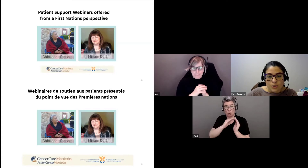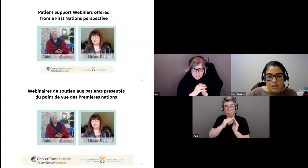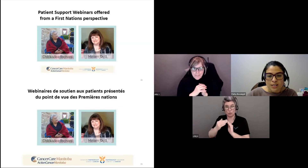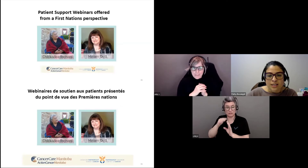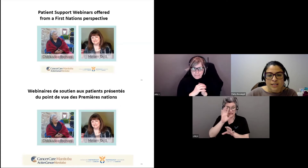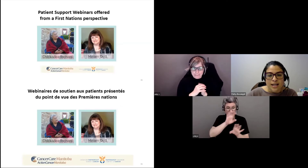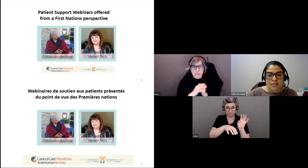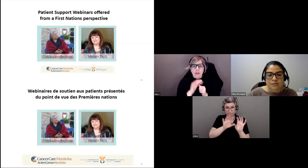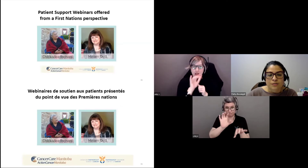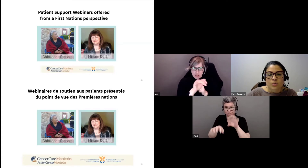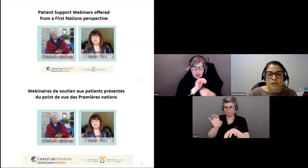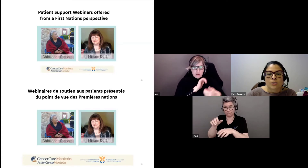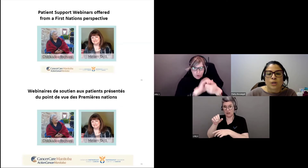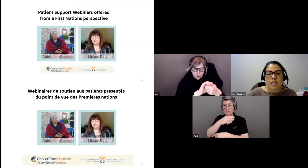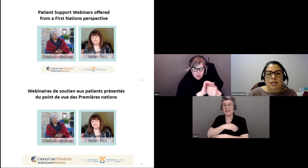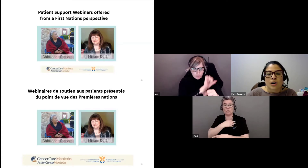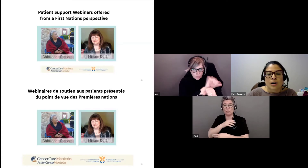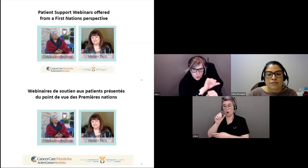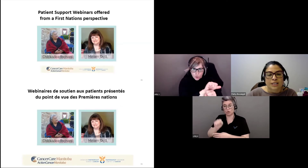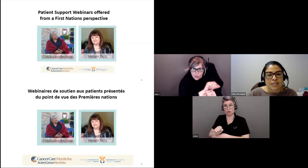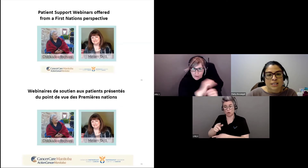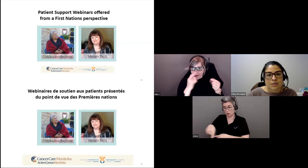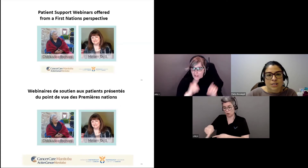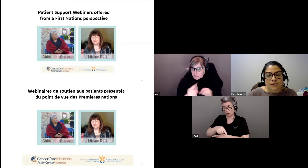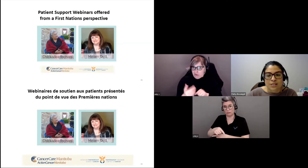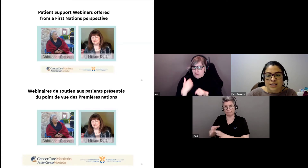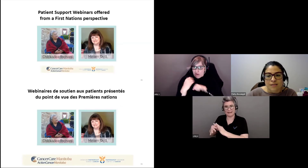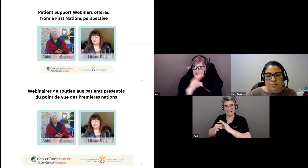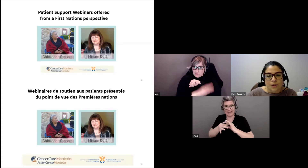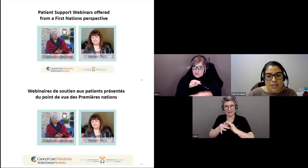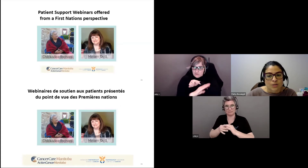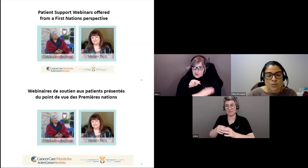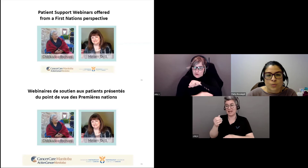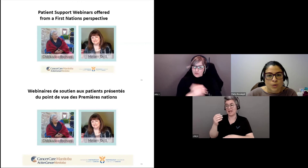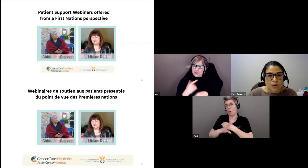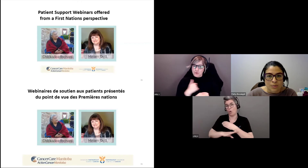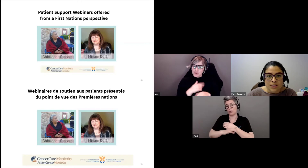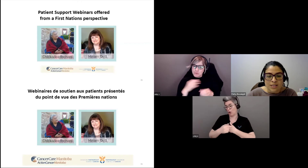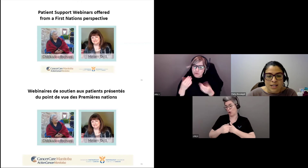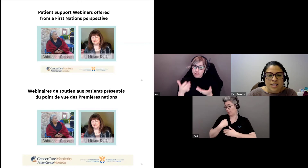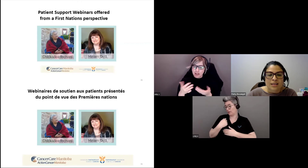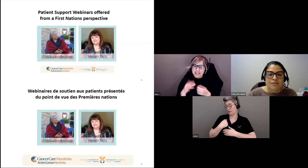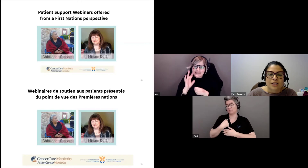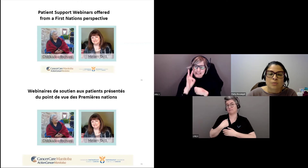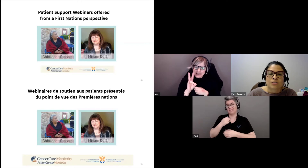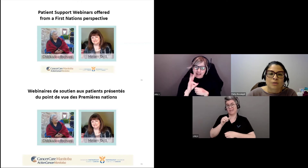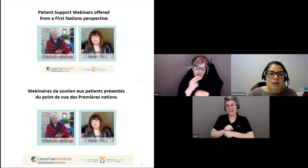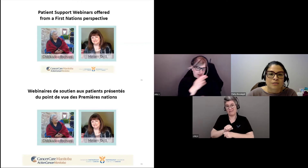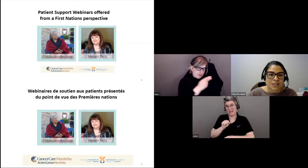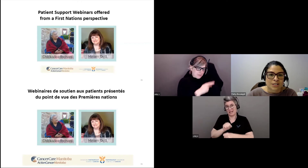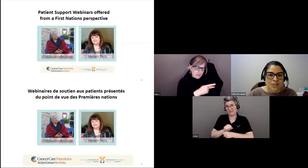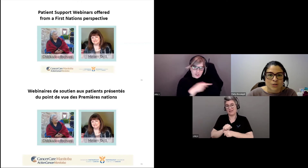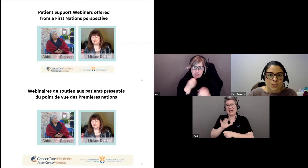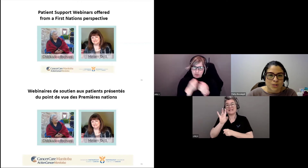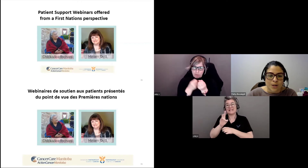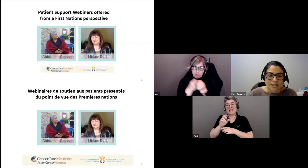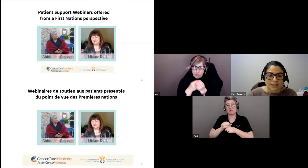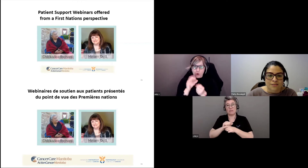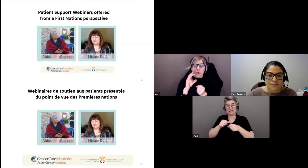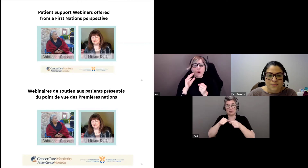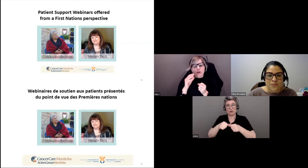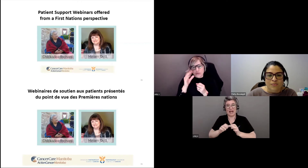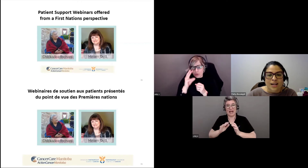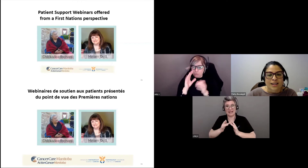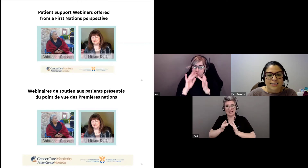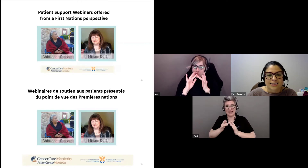Nations du sud du Manitoba. Grâce à ce travail, l'automne dernier, nous avons offert sept webinaires de soutien aux patients